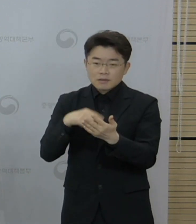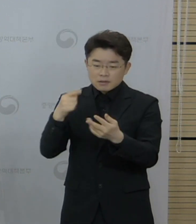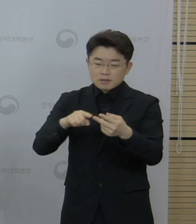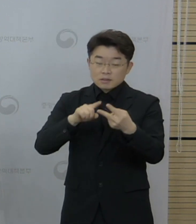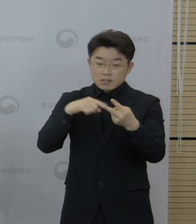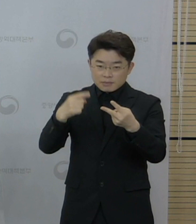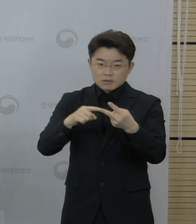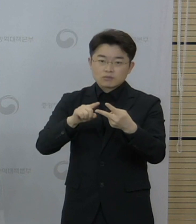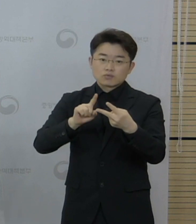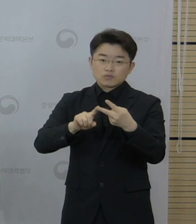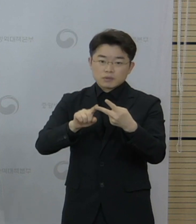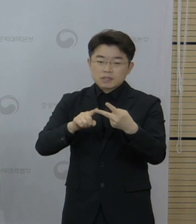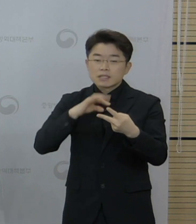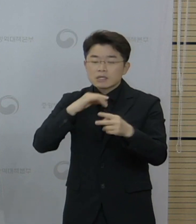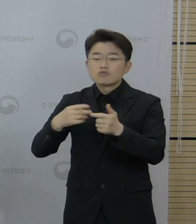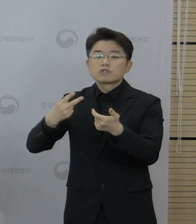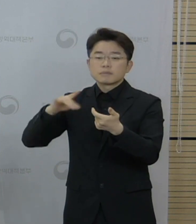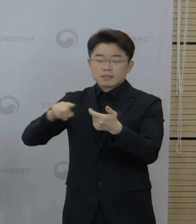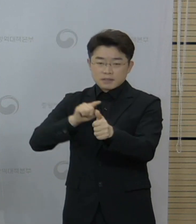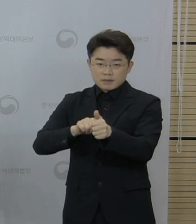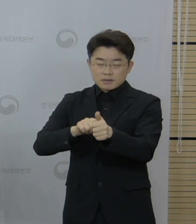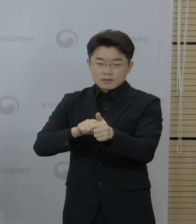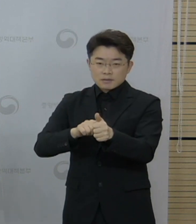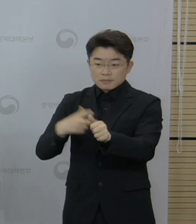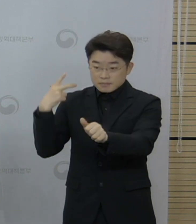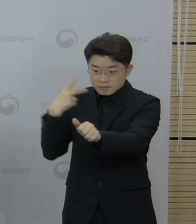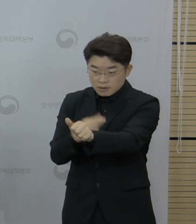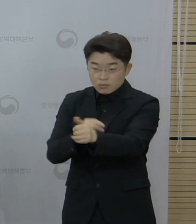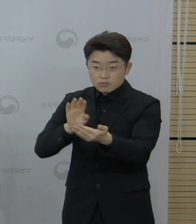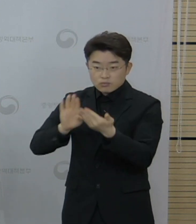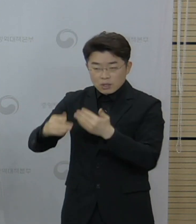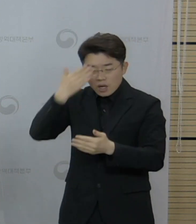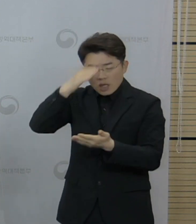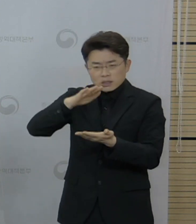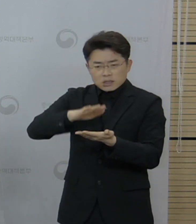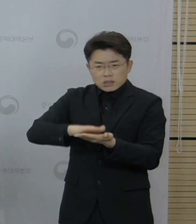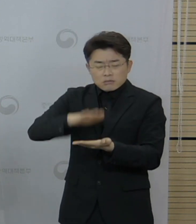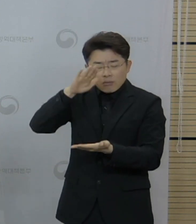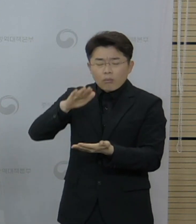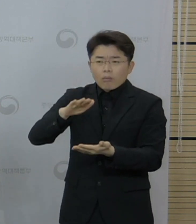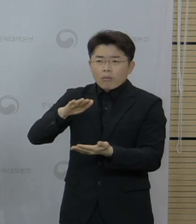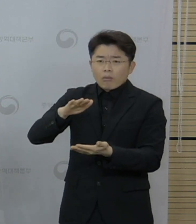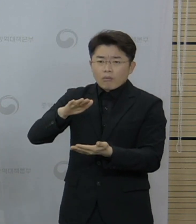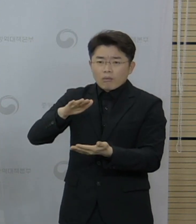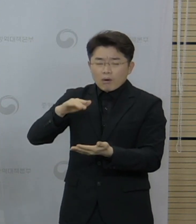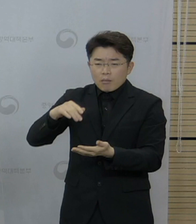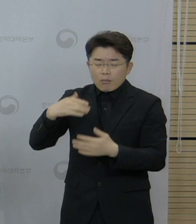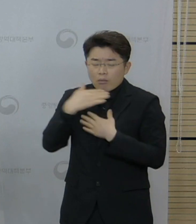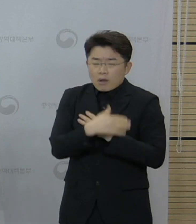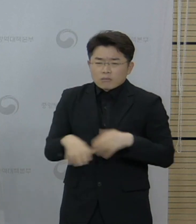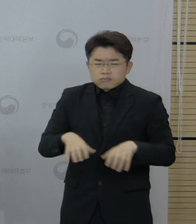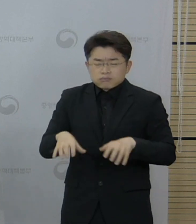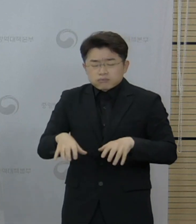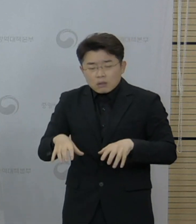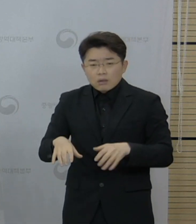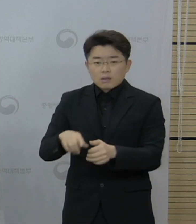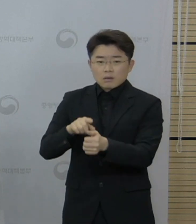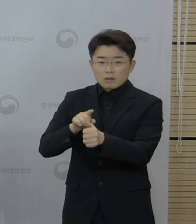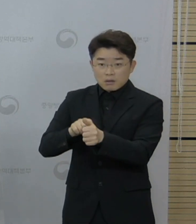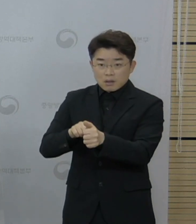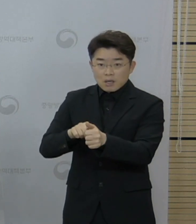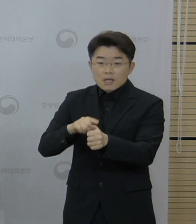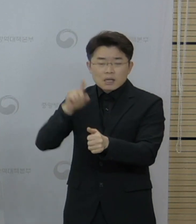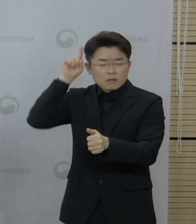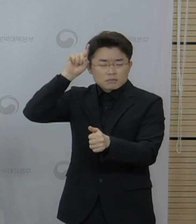60대에서 접종 후 발열로 인한 경련, 경련으로 인한